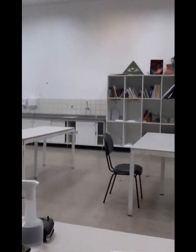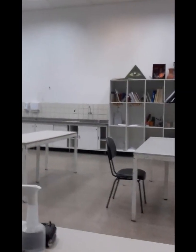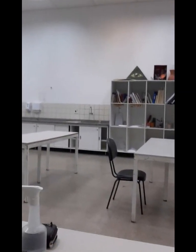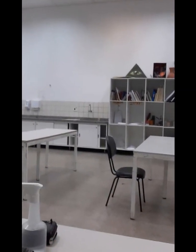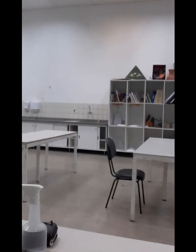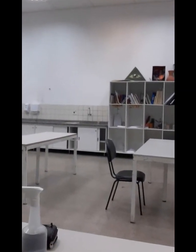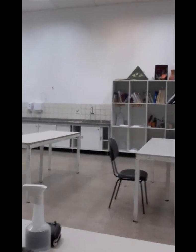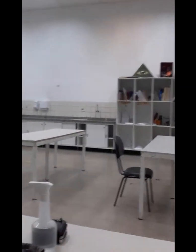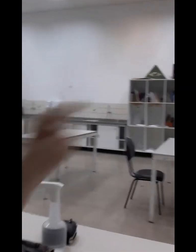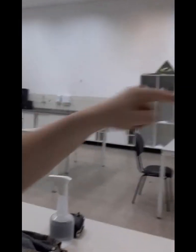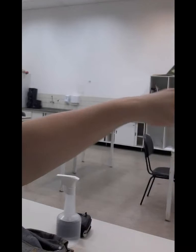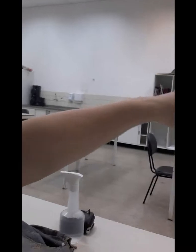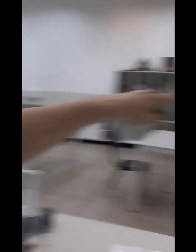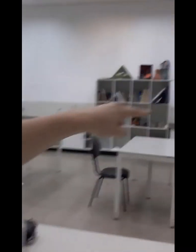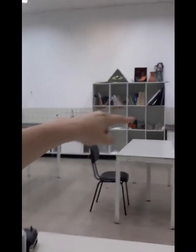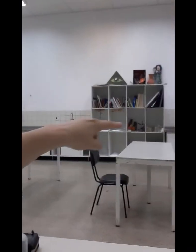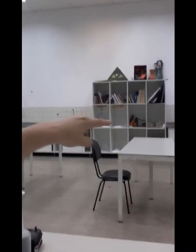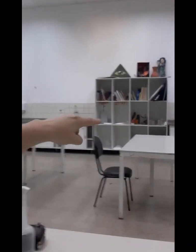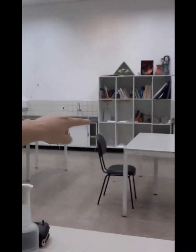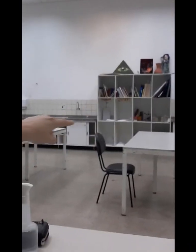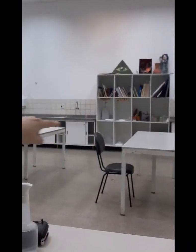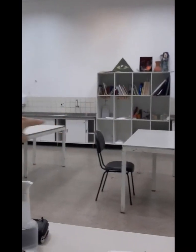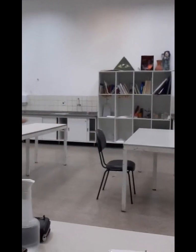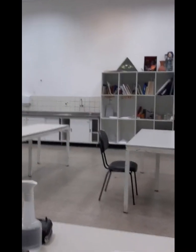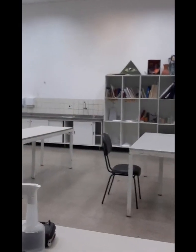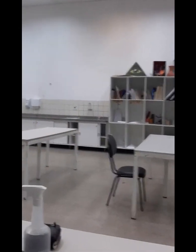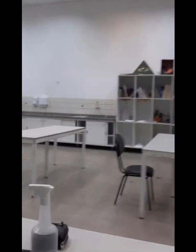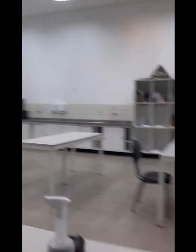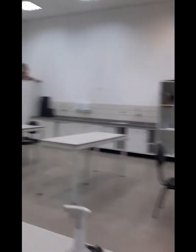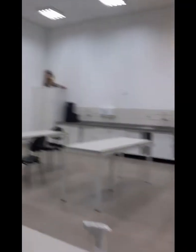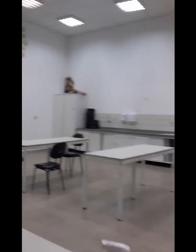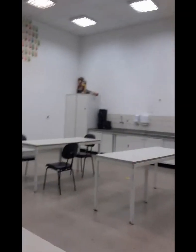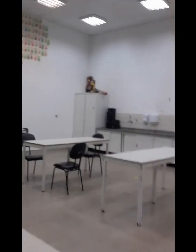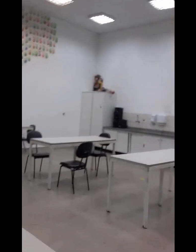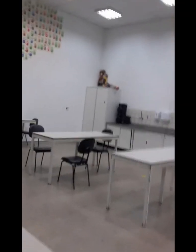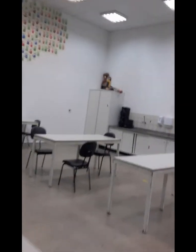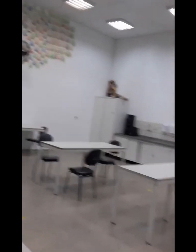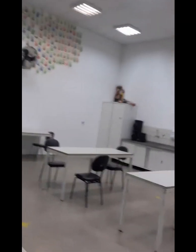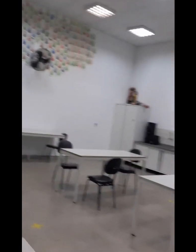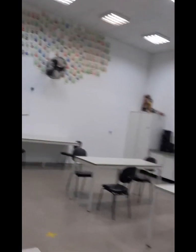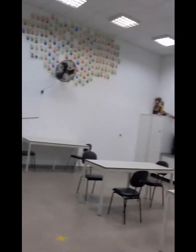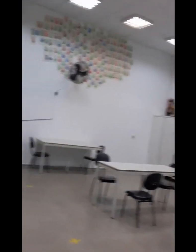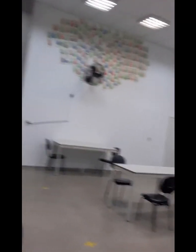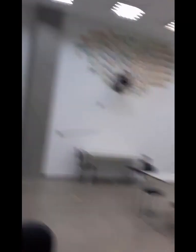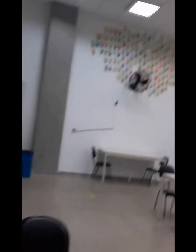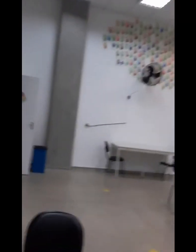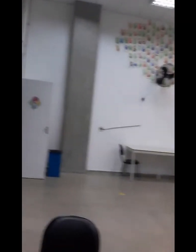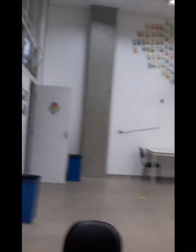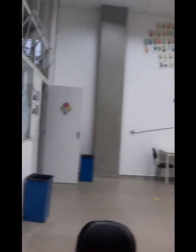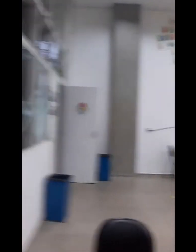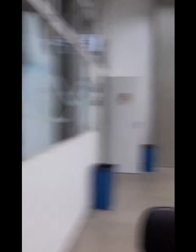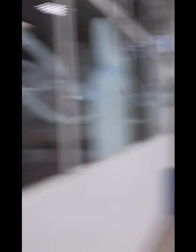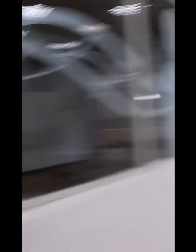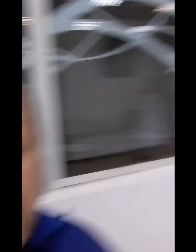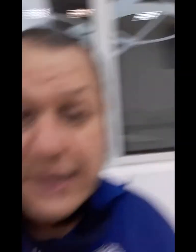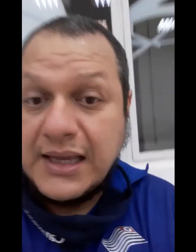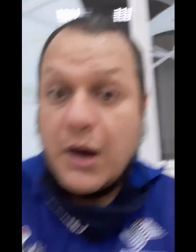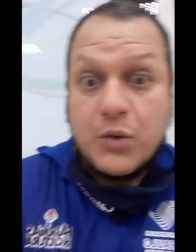elas não são assim, as cadeiras só ficam daquele lado de lá, está certo? Só para vocês terem uma ideia de como está, tem álcool